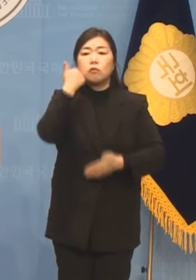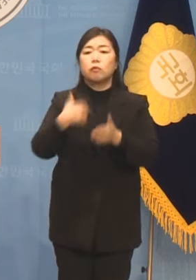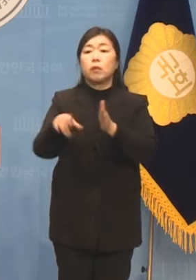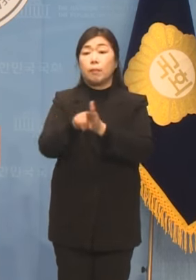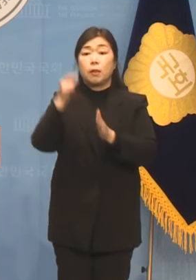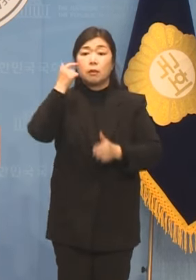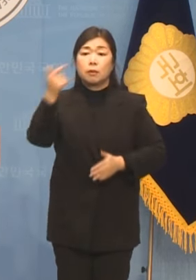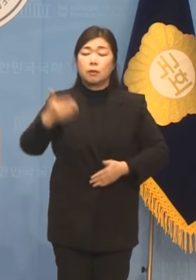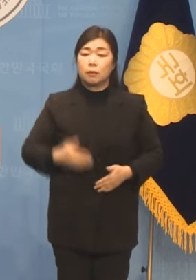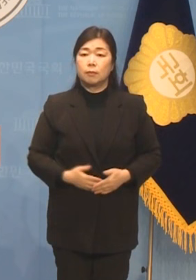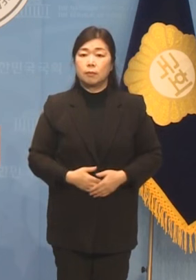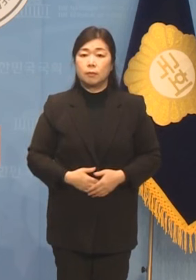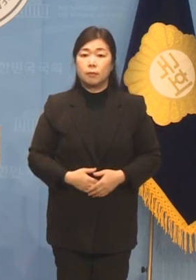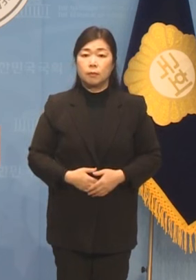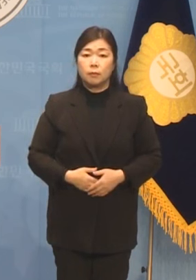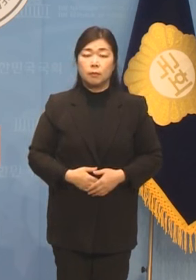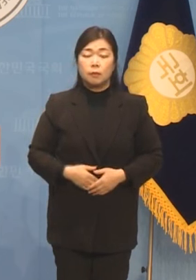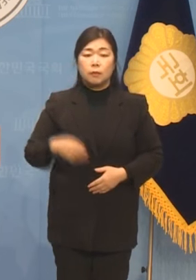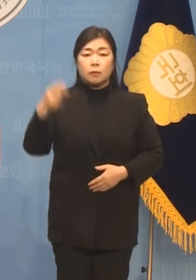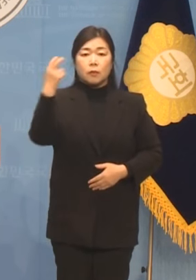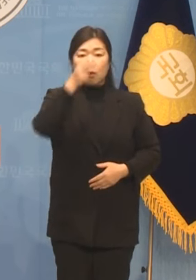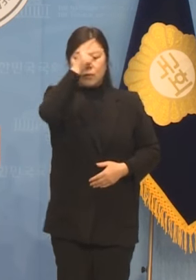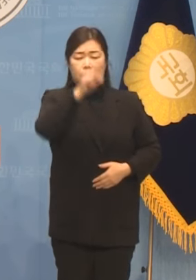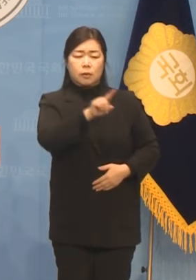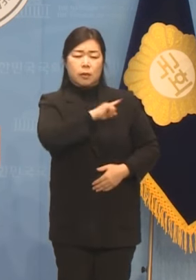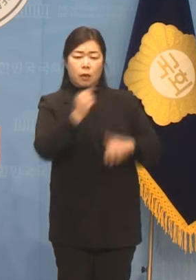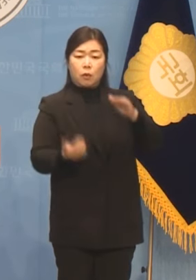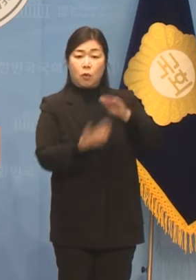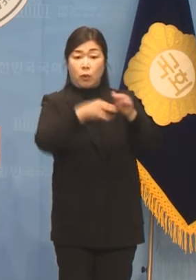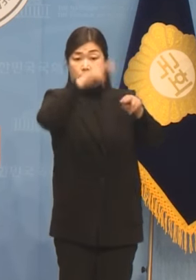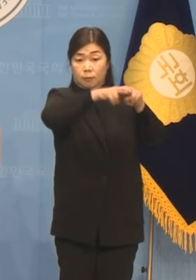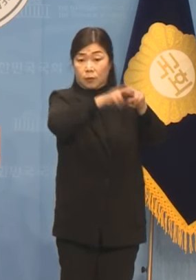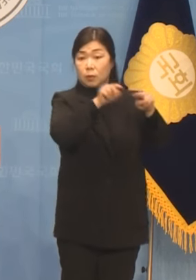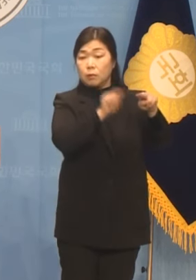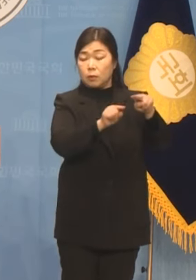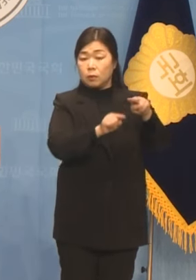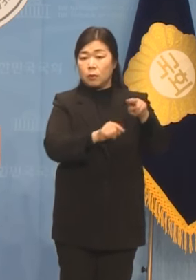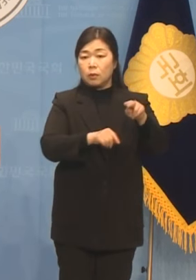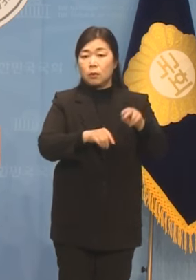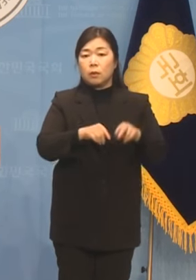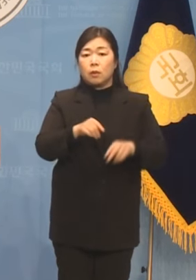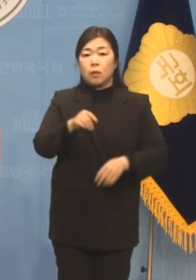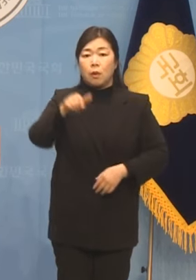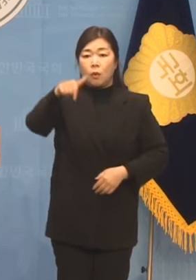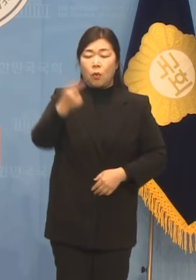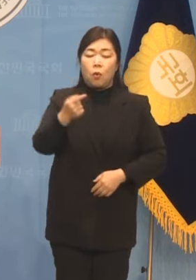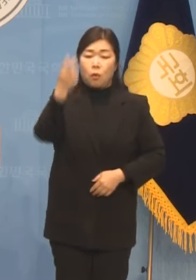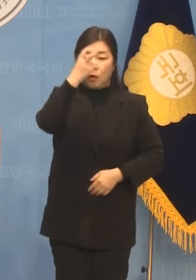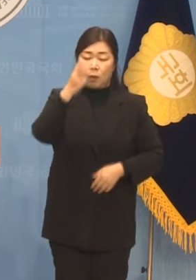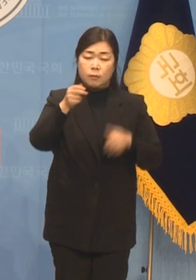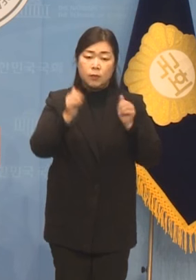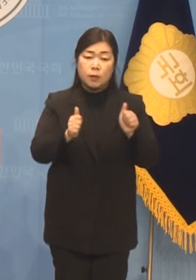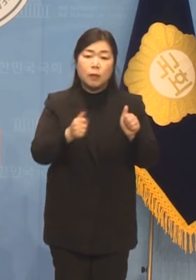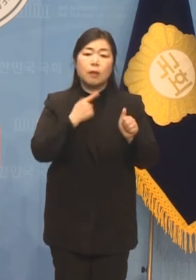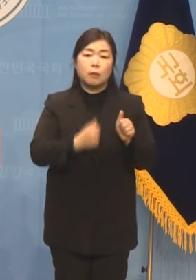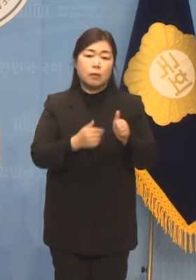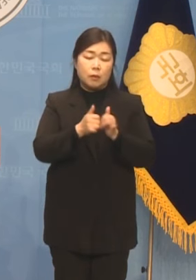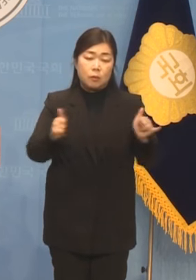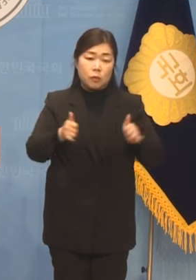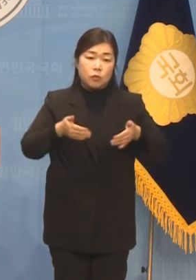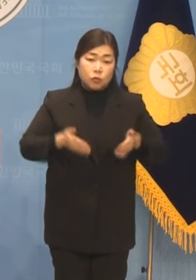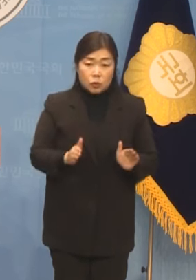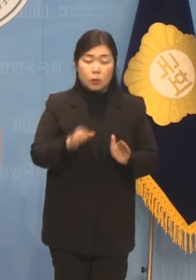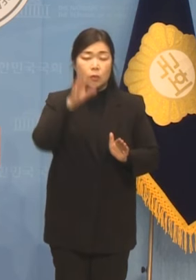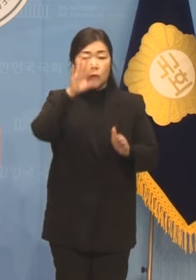검찰 최고위직인 고검장 출신의 정치신인 가산점 20%는 검사독재정권을 심판해야